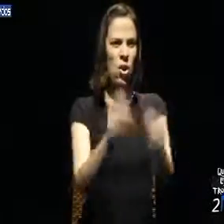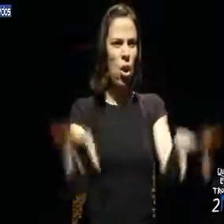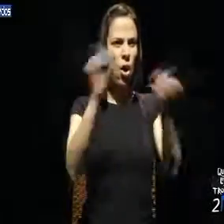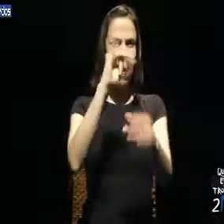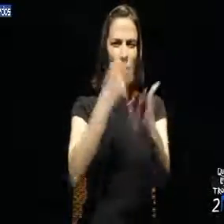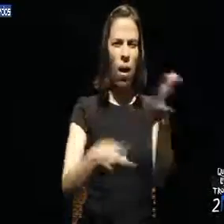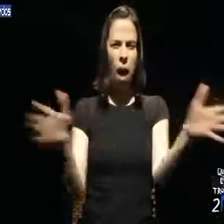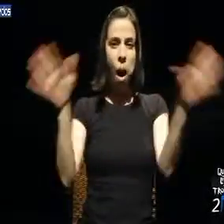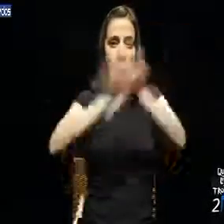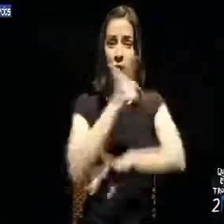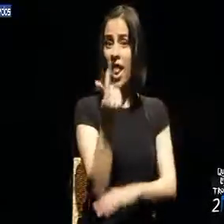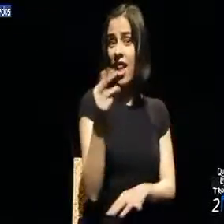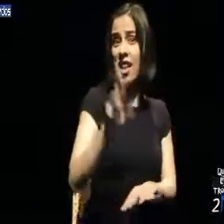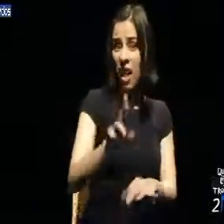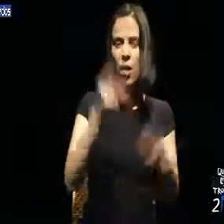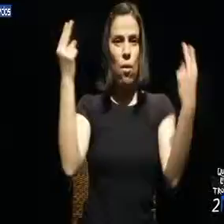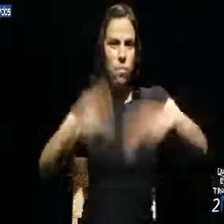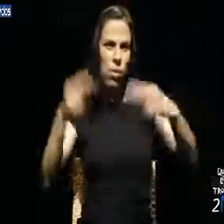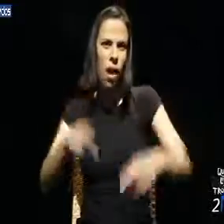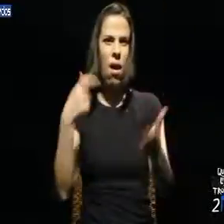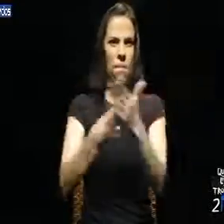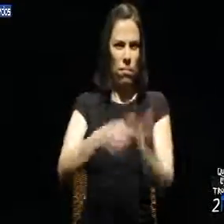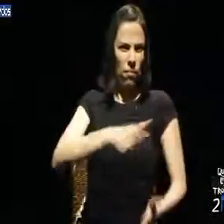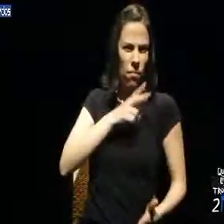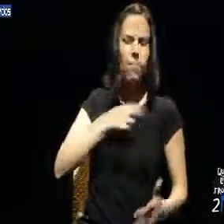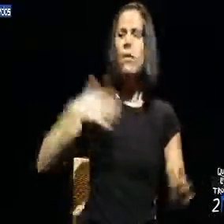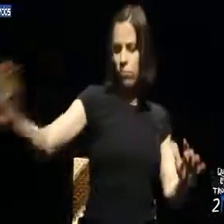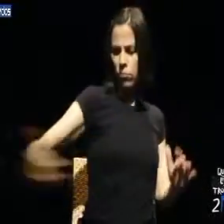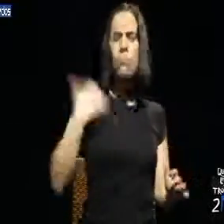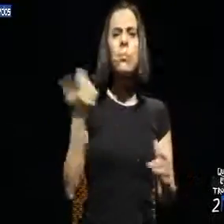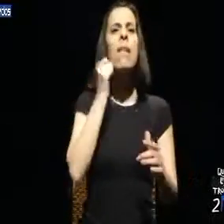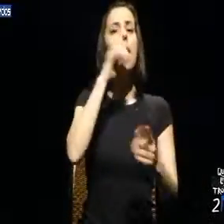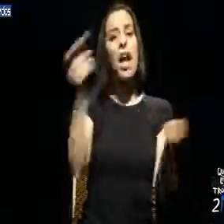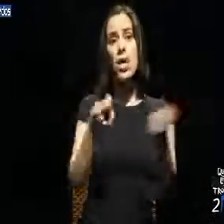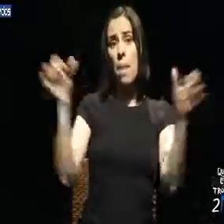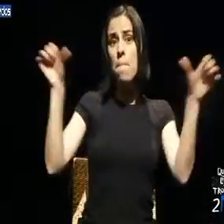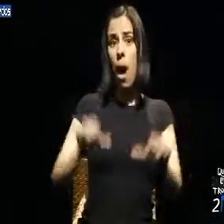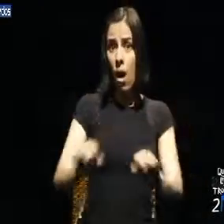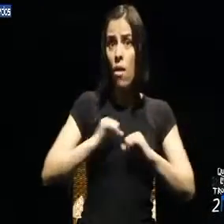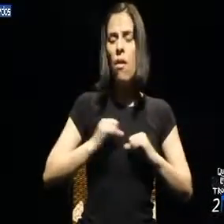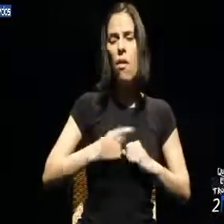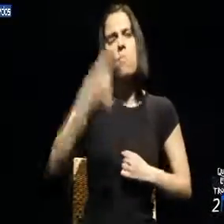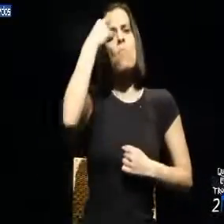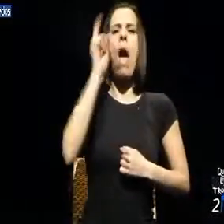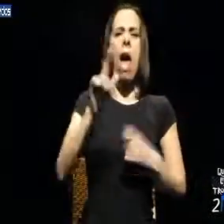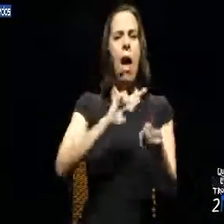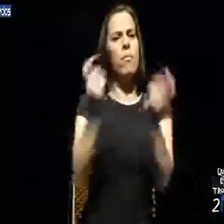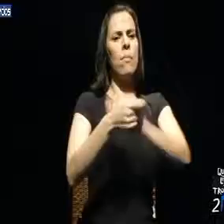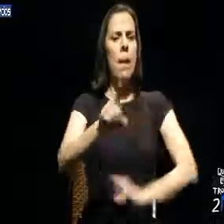disfarçados em taxas, portagens, propinas. Indignamos-nos quando os que geriram mal o que é nosso decidem privatizar bens que são de todos.